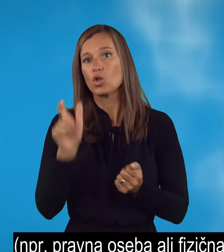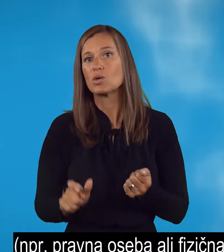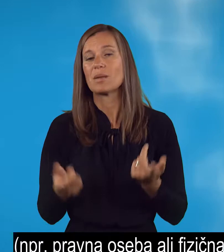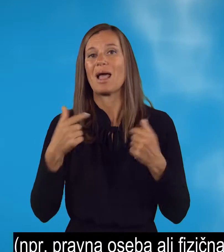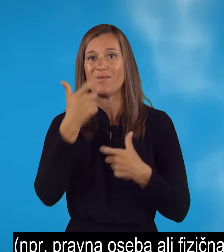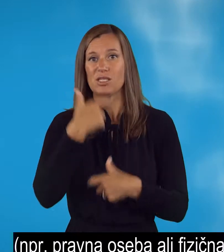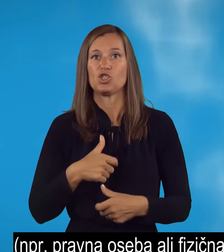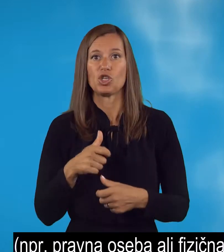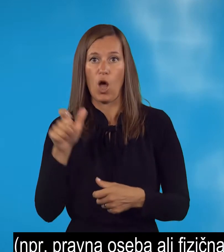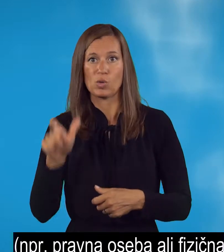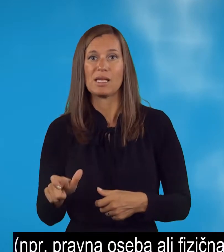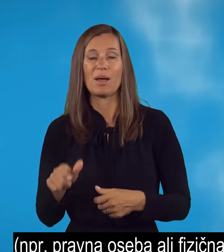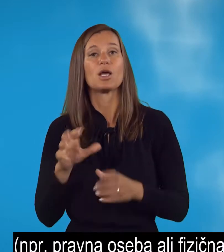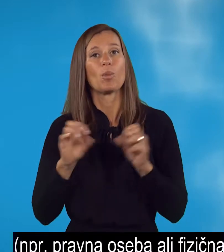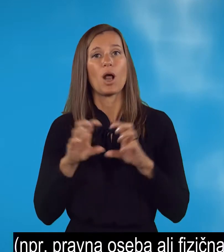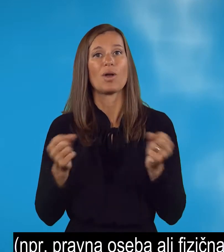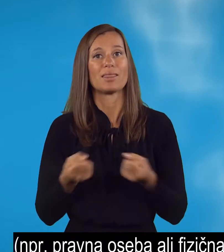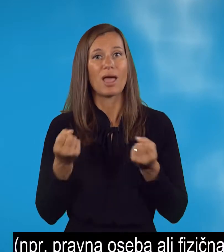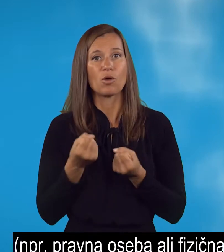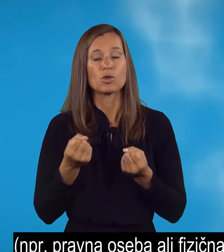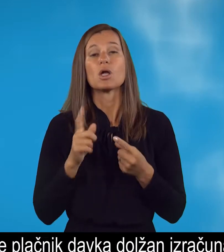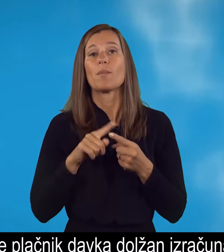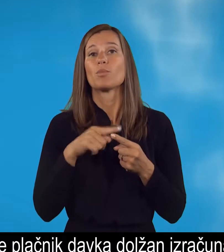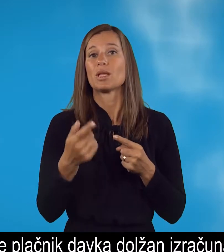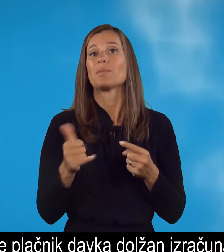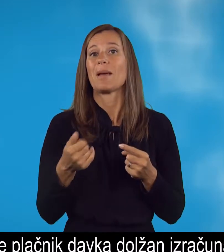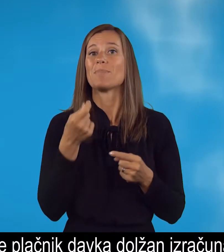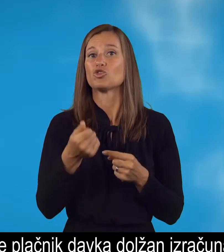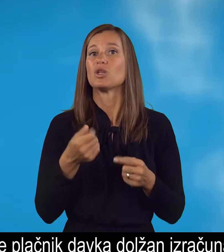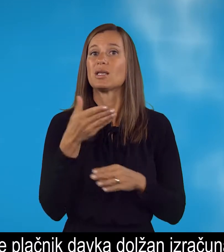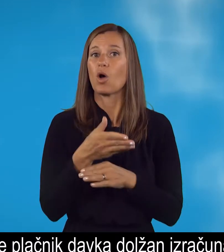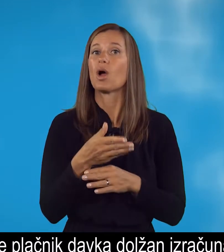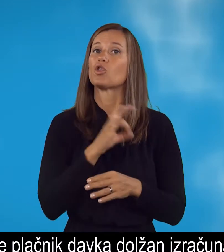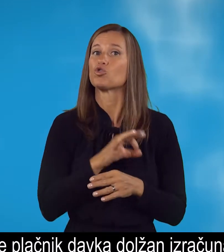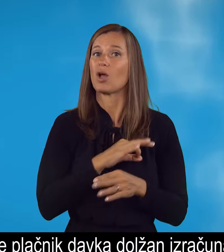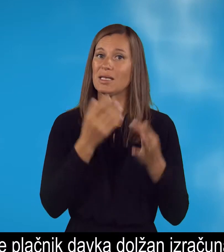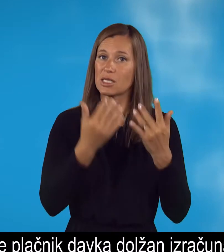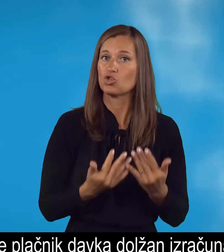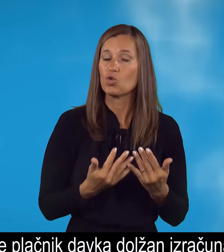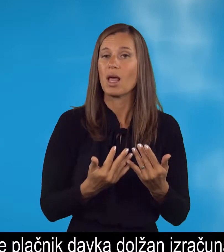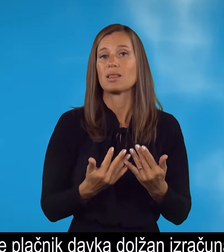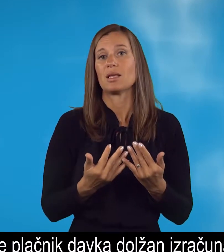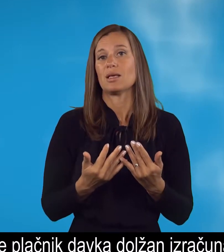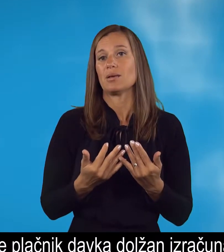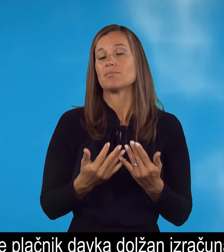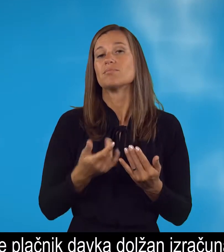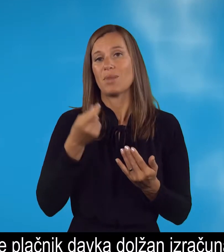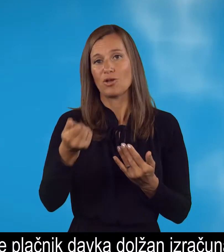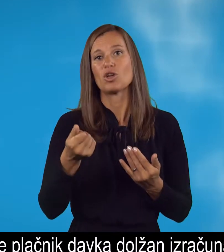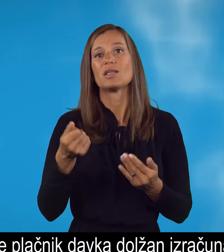fizična oseba, ki jo pravlja dejavnost, je plačnik davka dolžan izračunati, odtegniti in plačati dohodnino